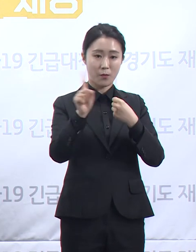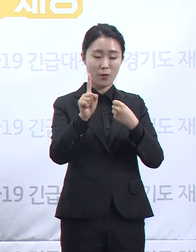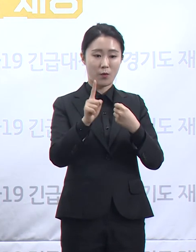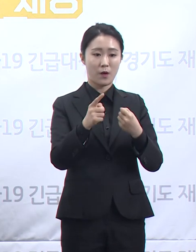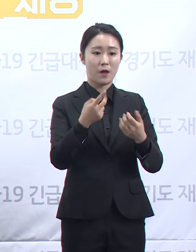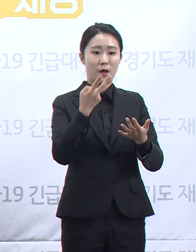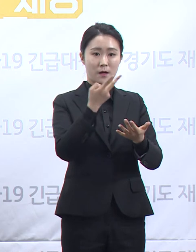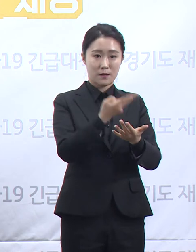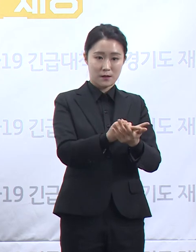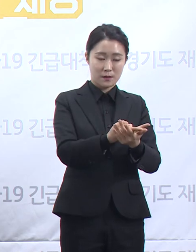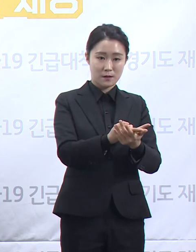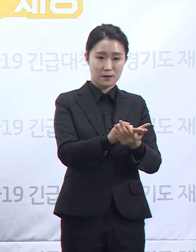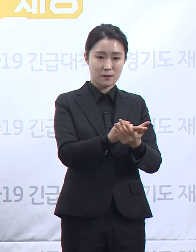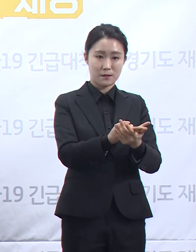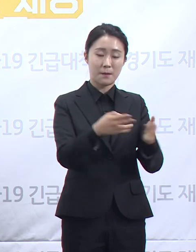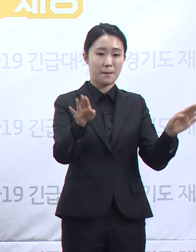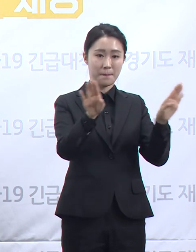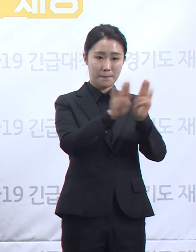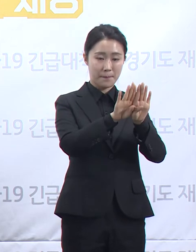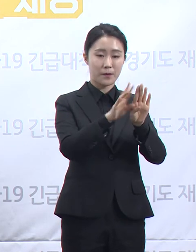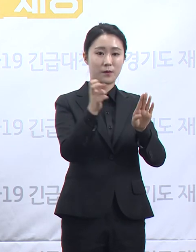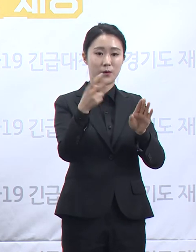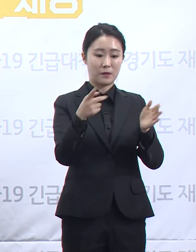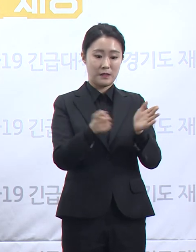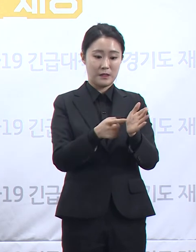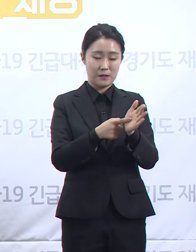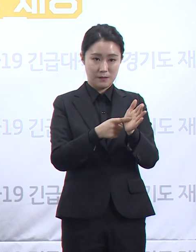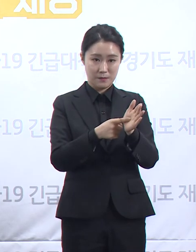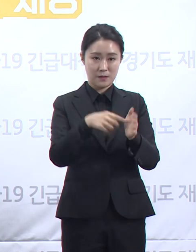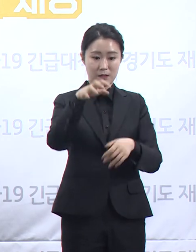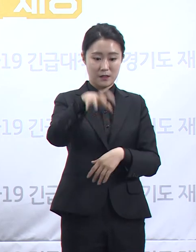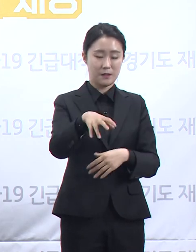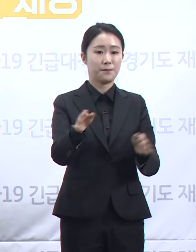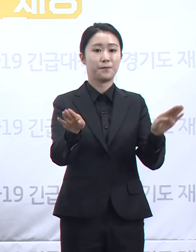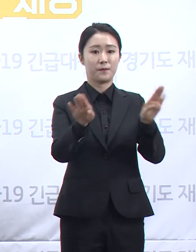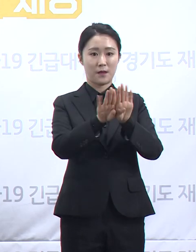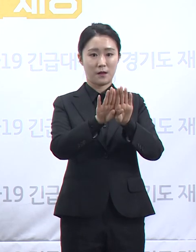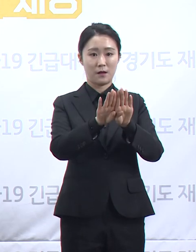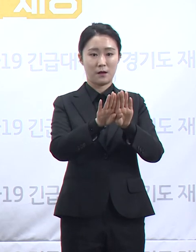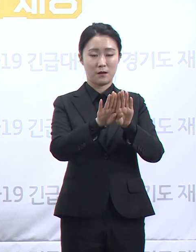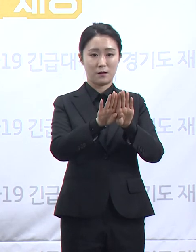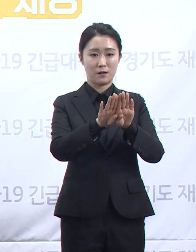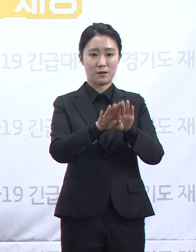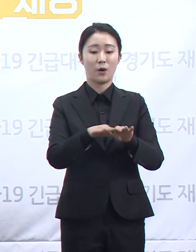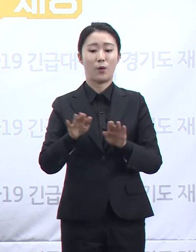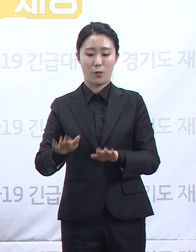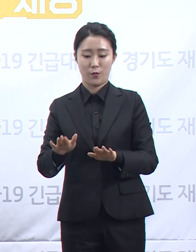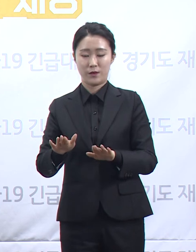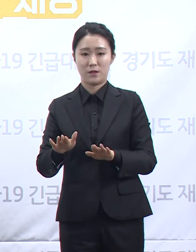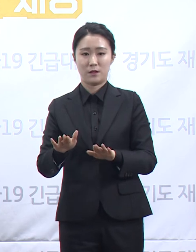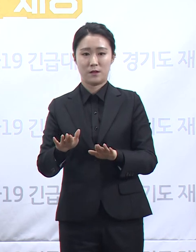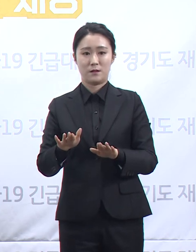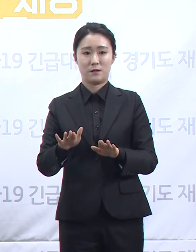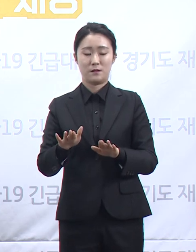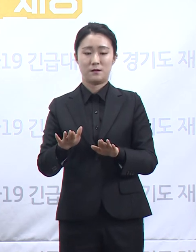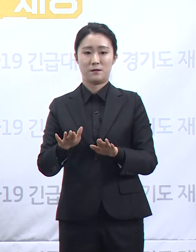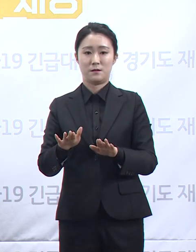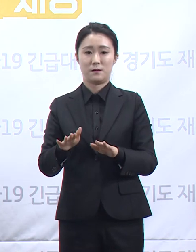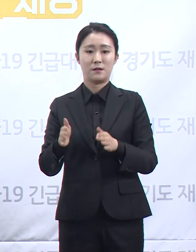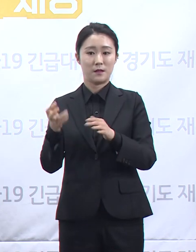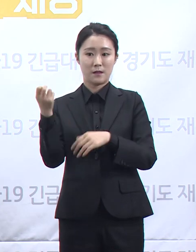방역소독을 실시하였으며 오늘 병원을 재개하였습니다. 증상 발현 2일 전인 5월 16일부터